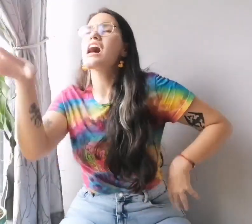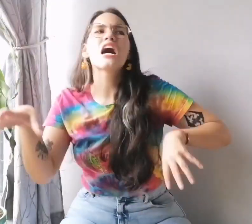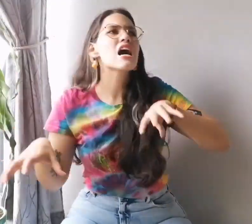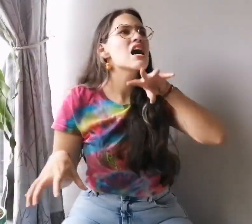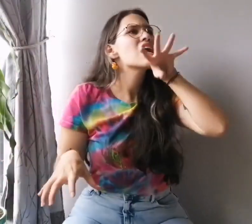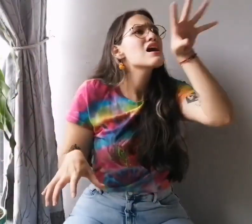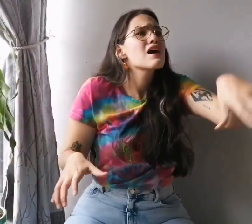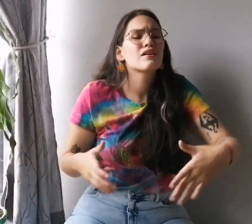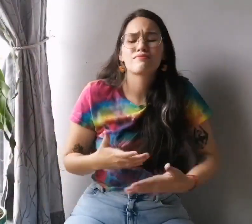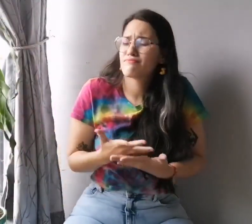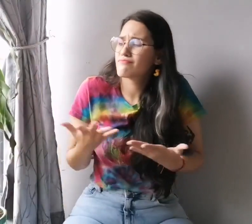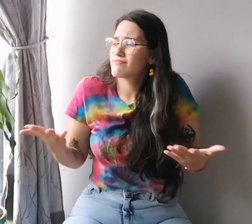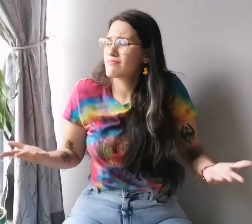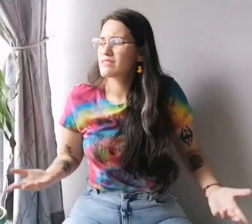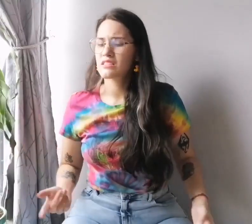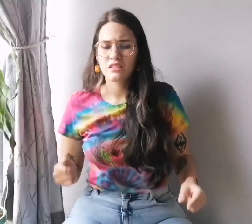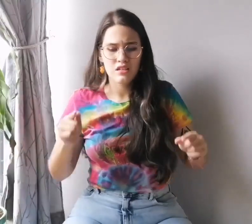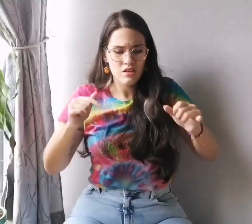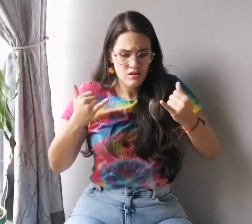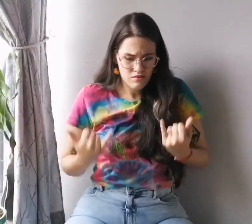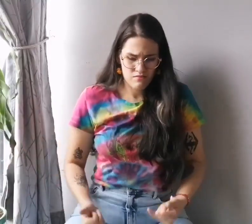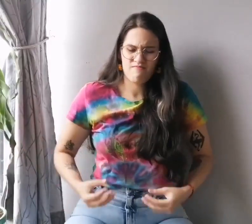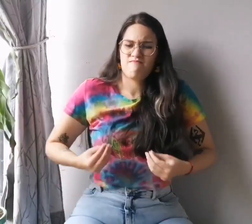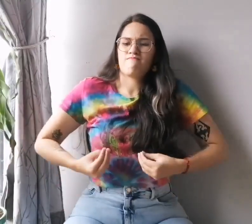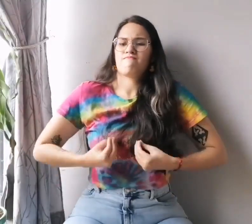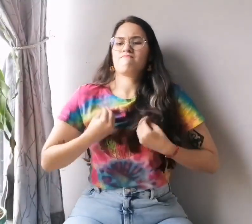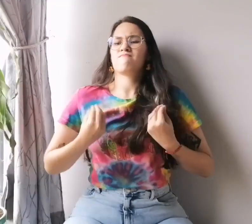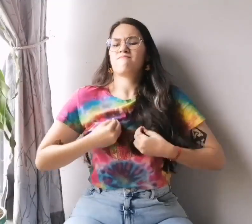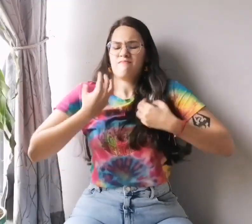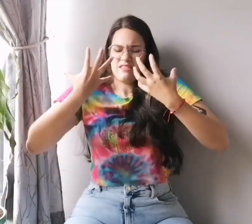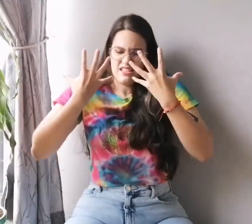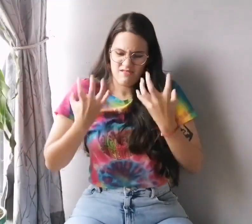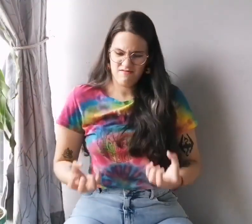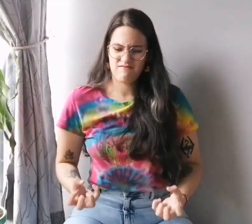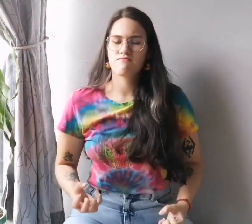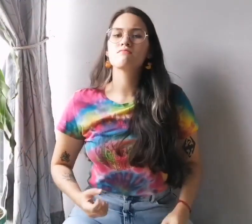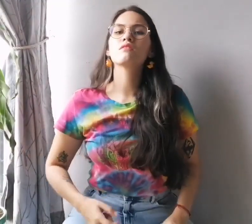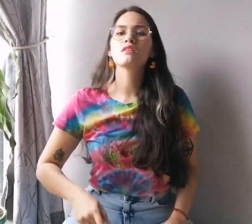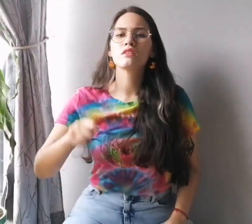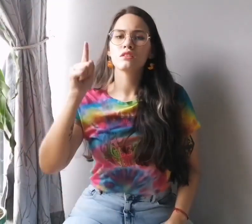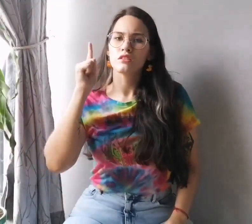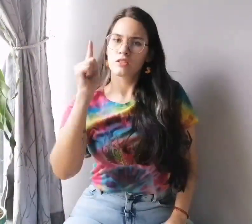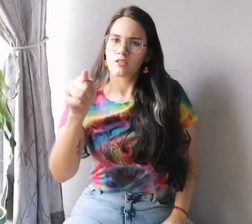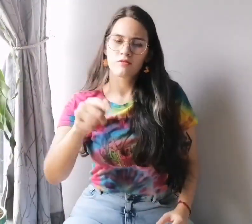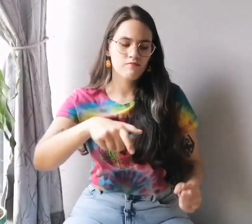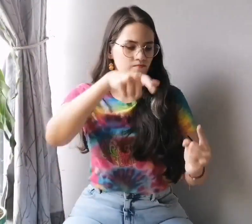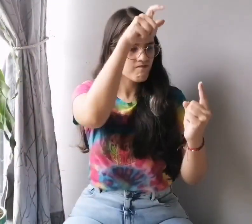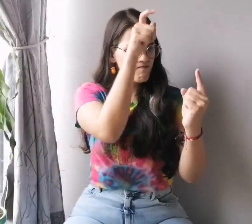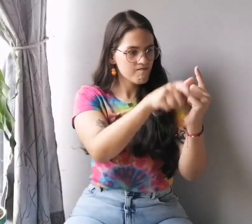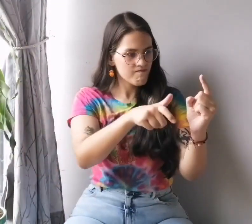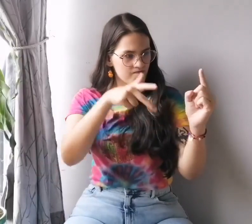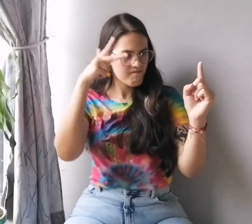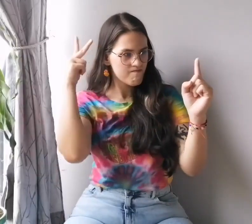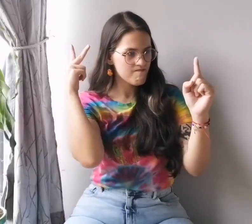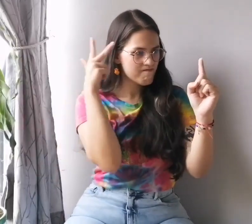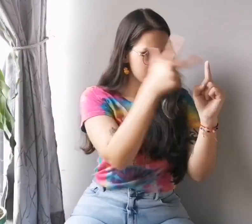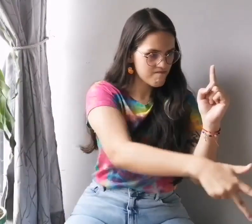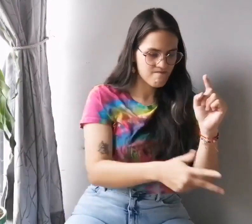por cada desaparecida Que resuelven fuerte los cielos días Que caiga con fuerza